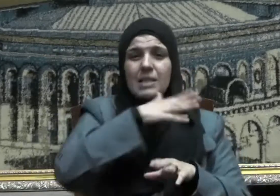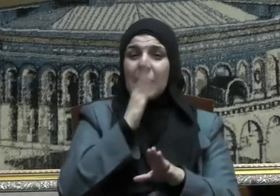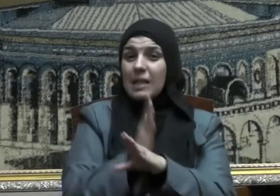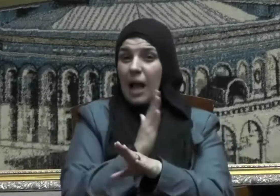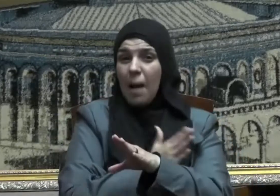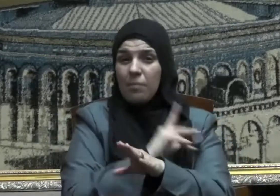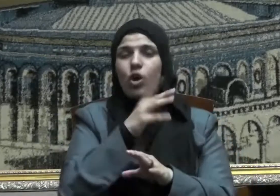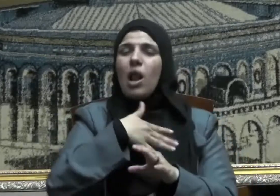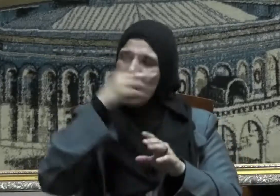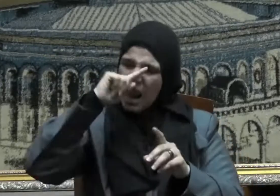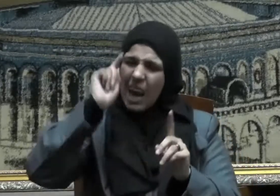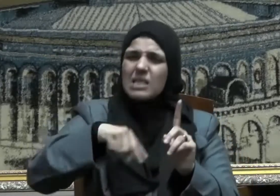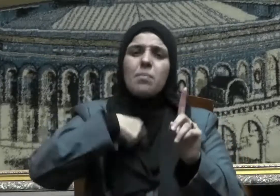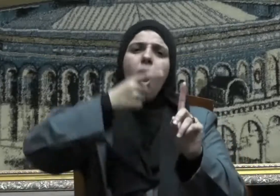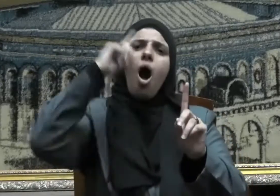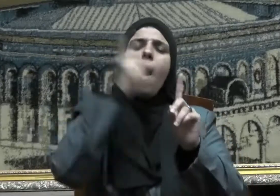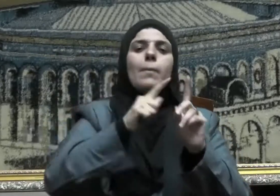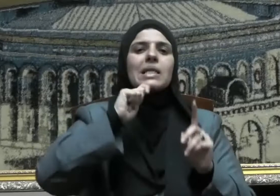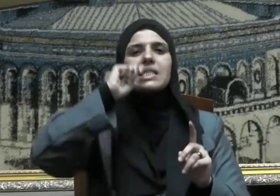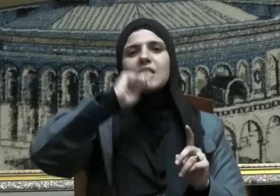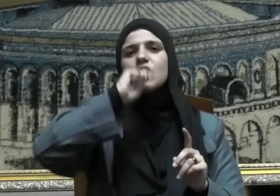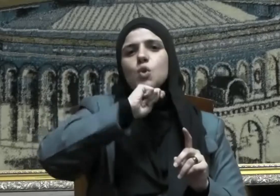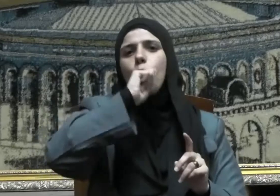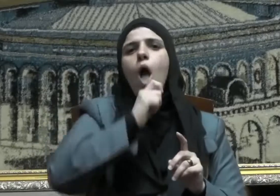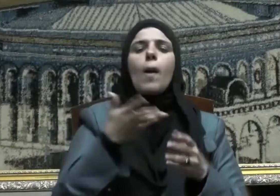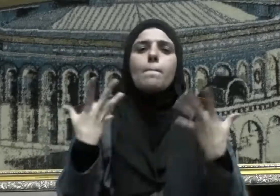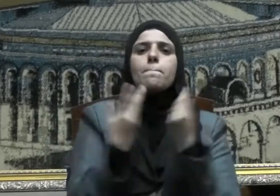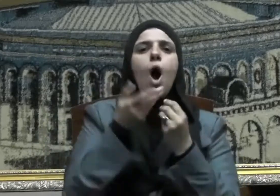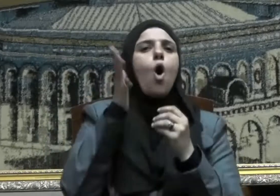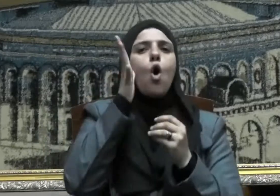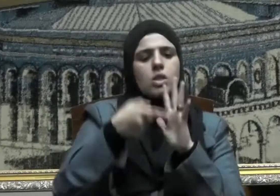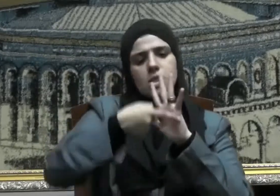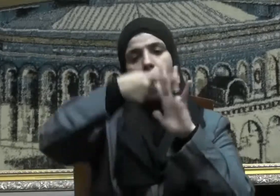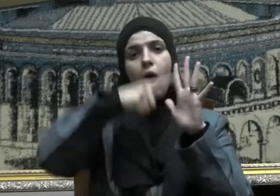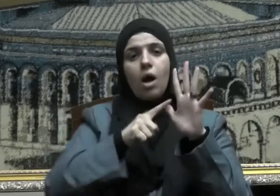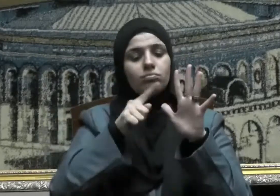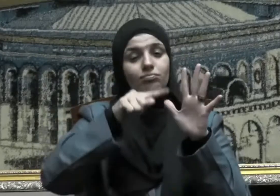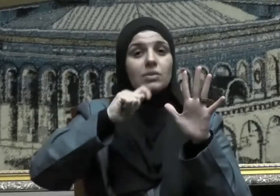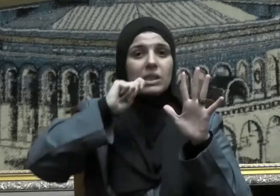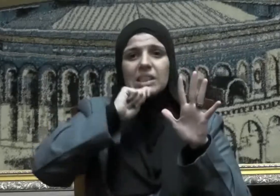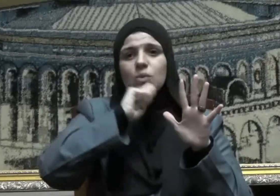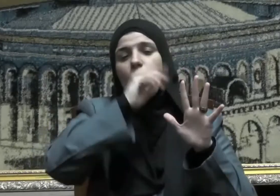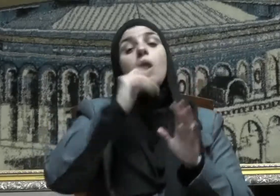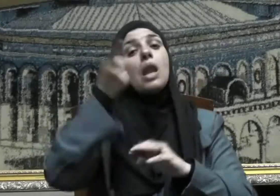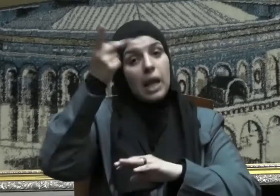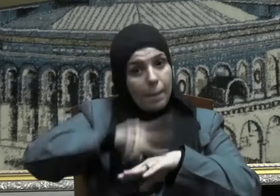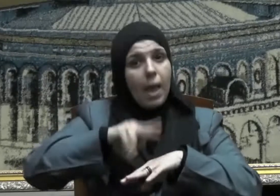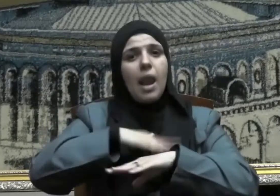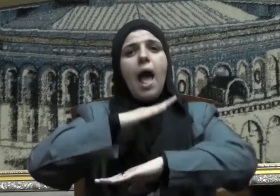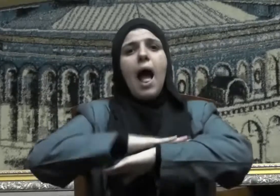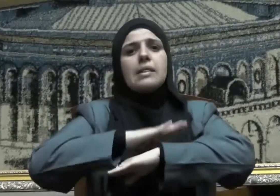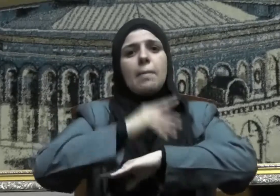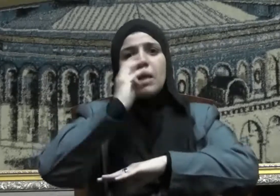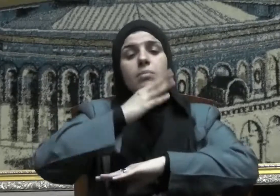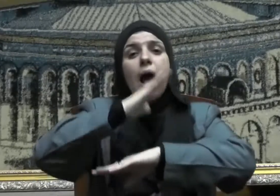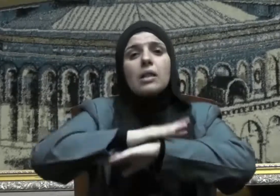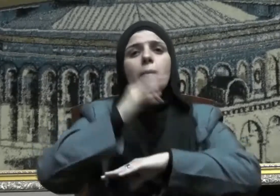أو على الناس لأمرتهم بالسواك مع كل صلاة ومن الآداب كذلك